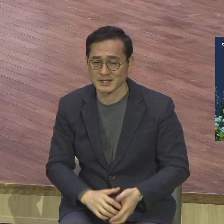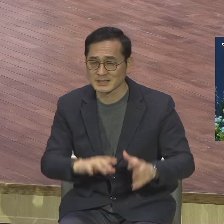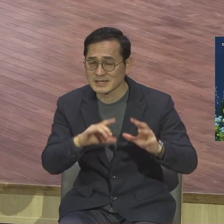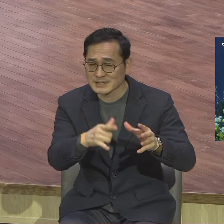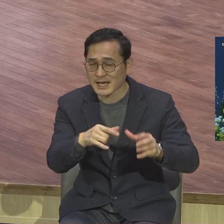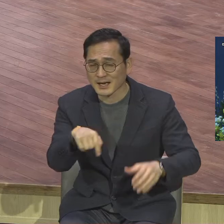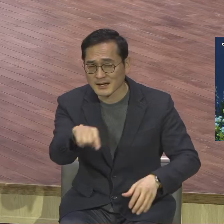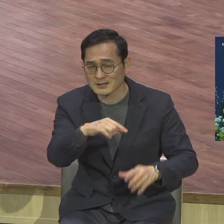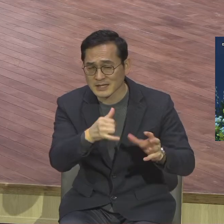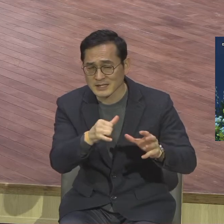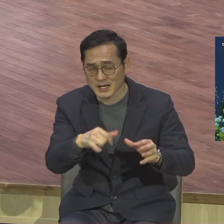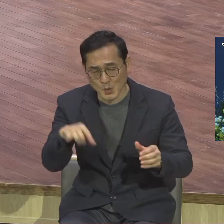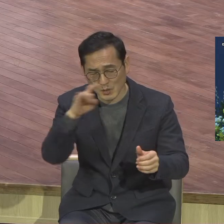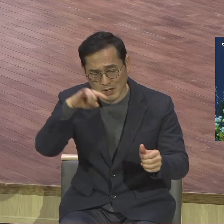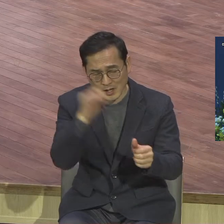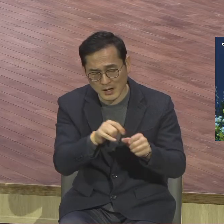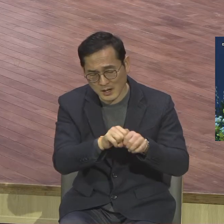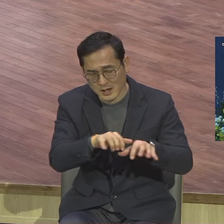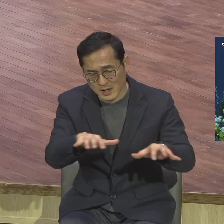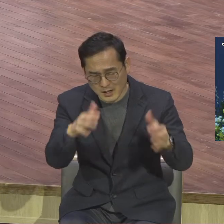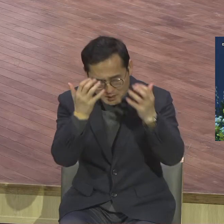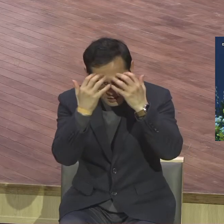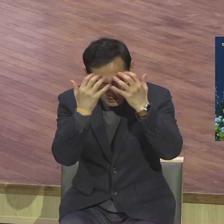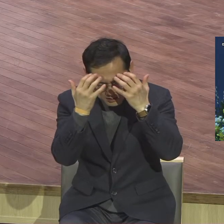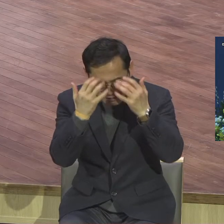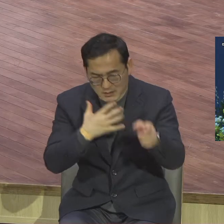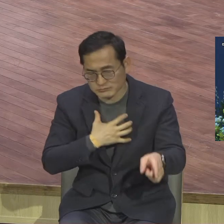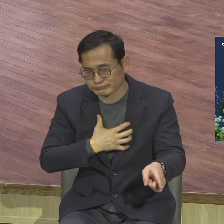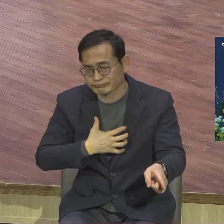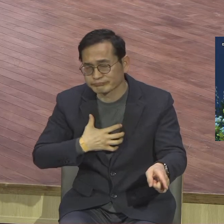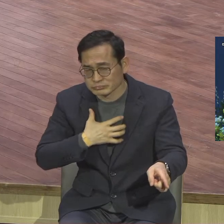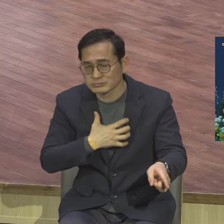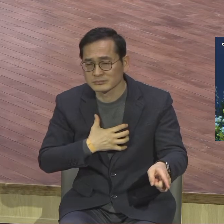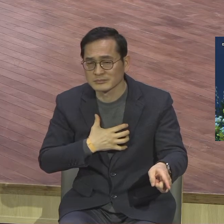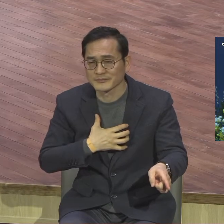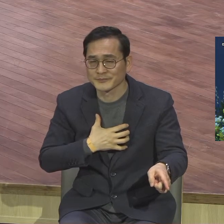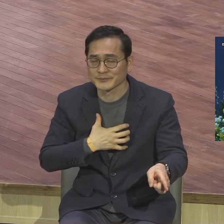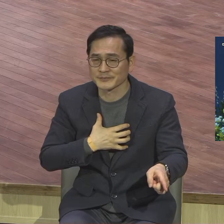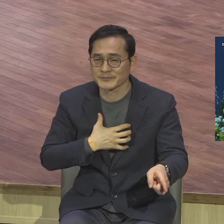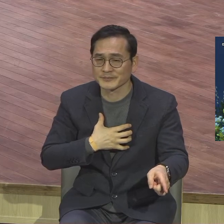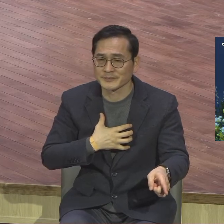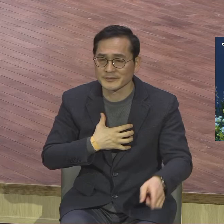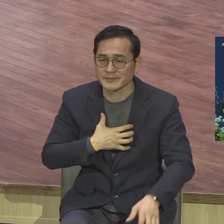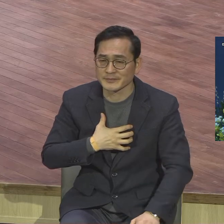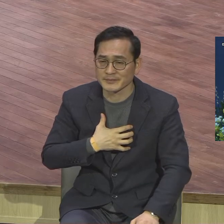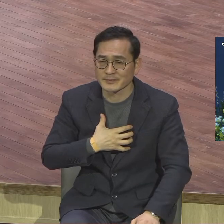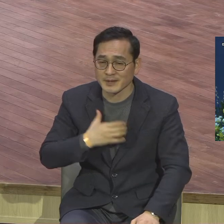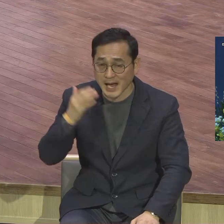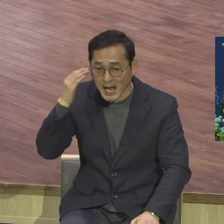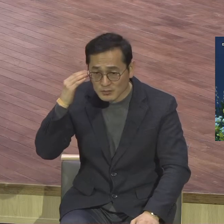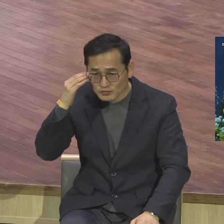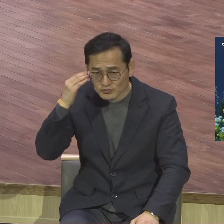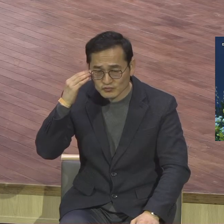영향으로 여전히 지금 벗어나지 못하고 있습니다 우리나라를 비롯해서 전 세계가 위드